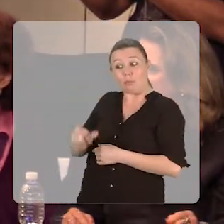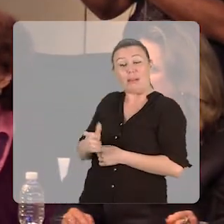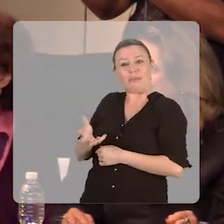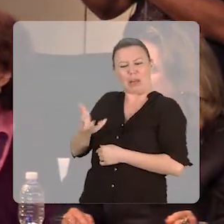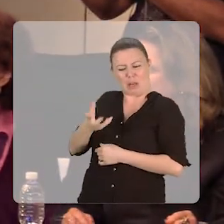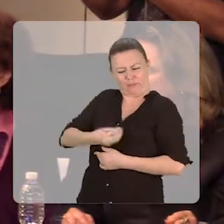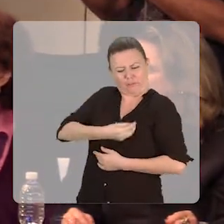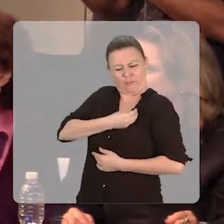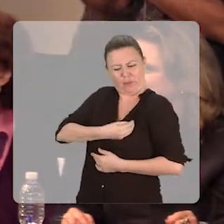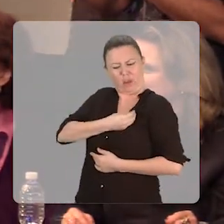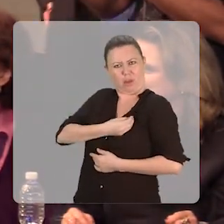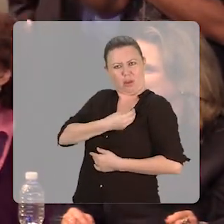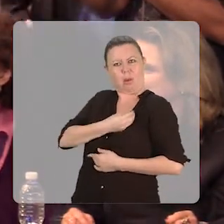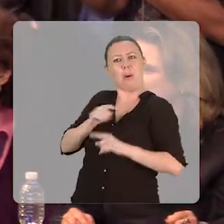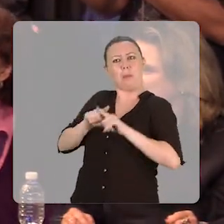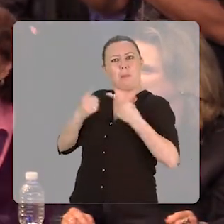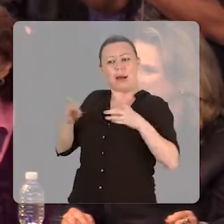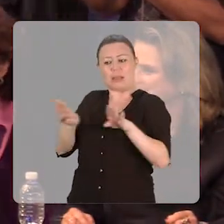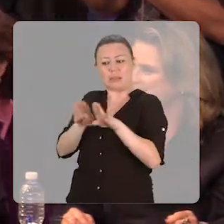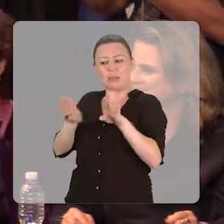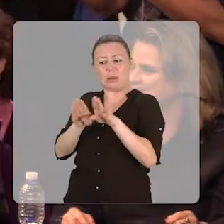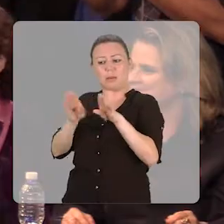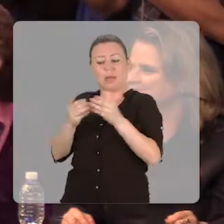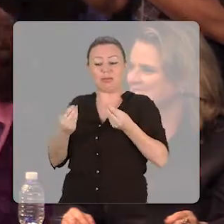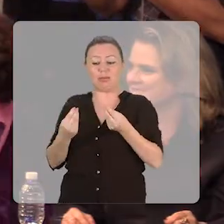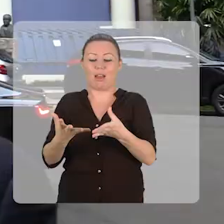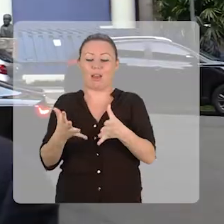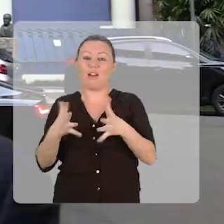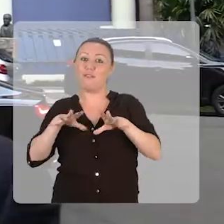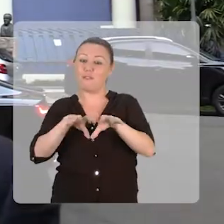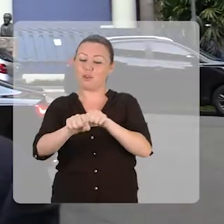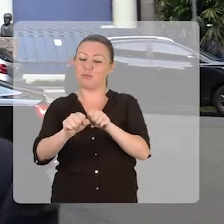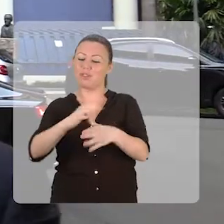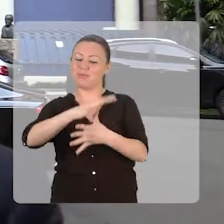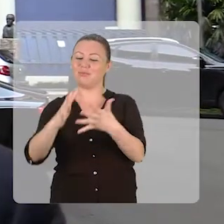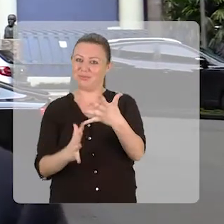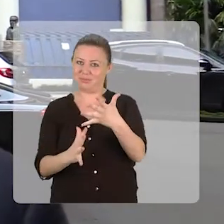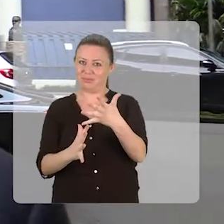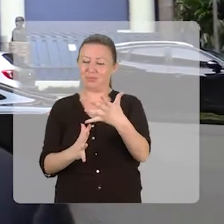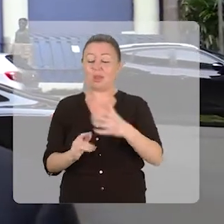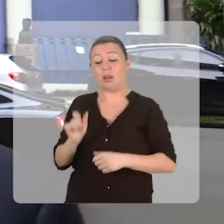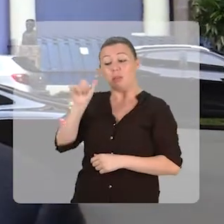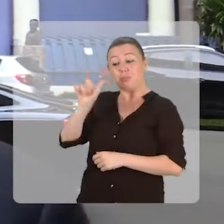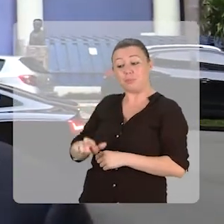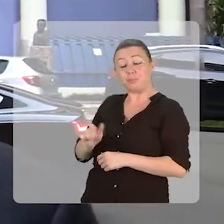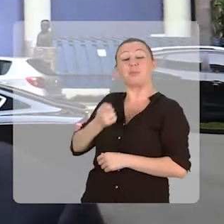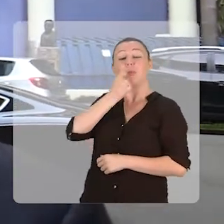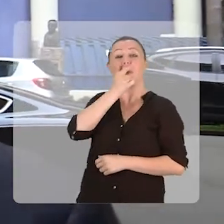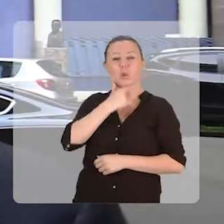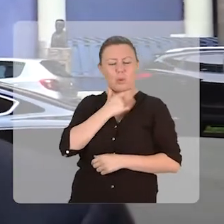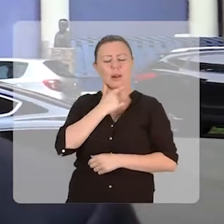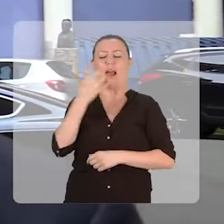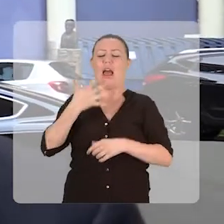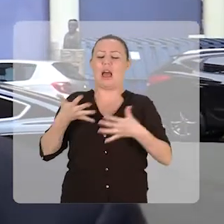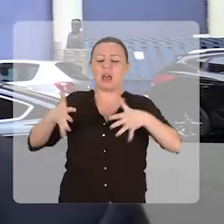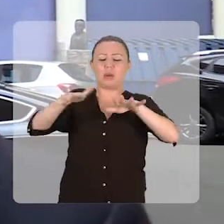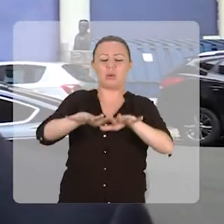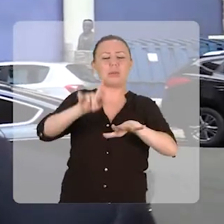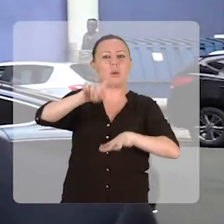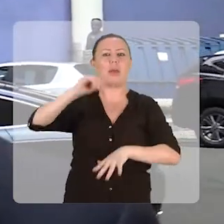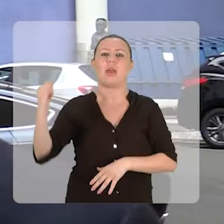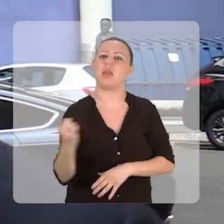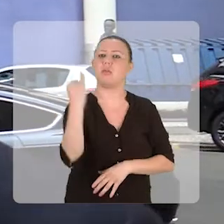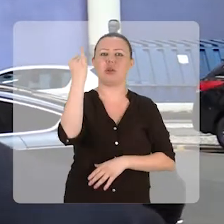de estar presente, mas de conferir o grau sinalizando em Libras. Para o reitor, a inclusão é um aspecto muito importante para a